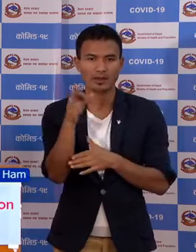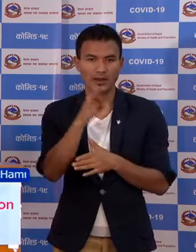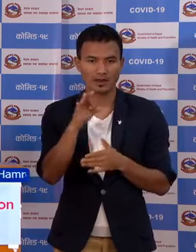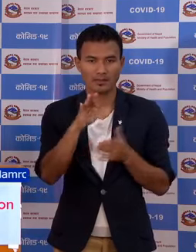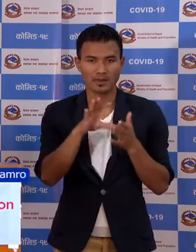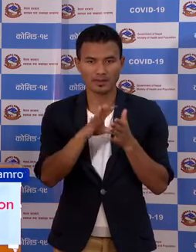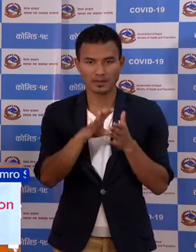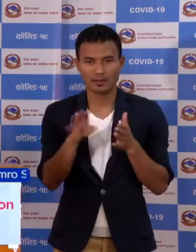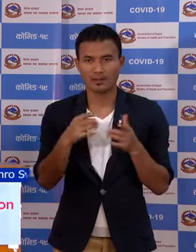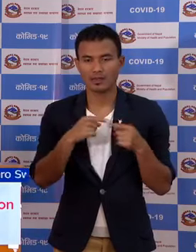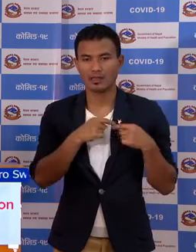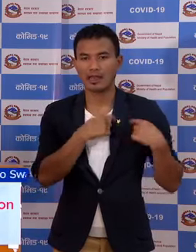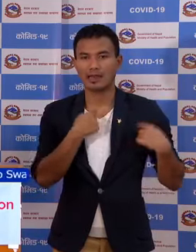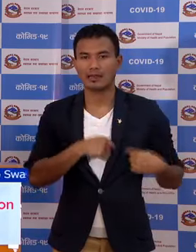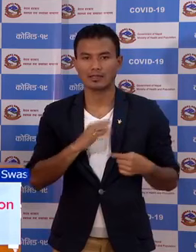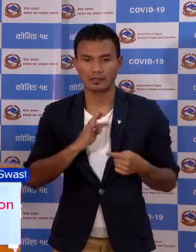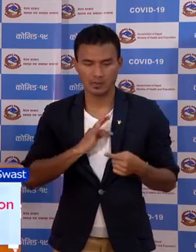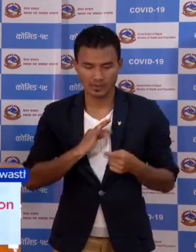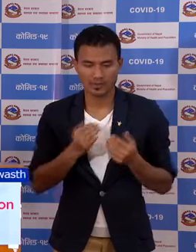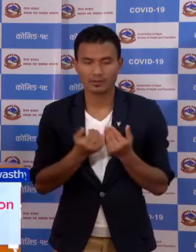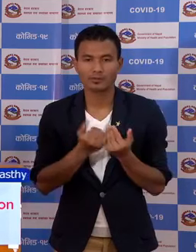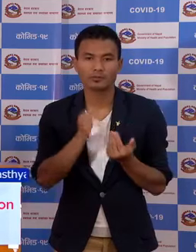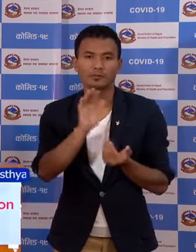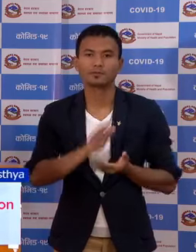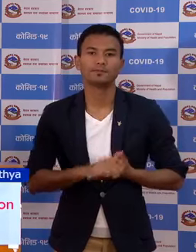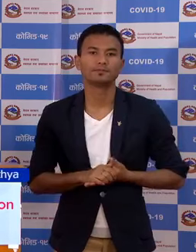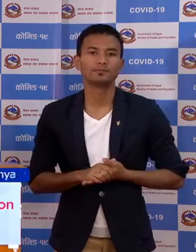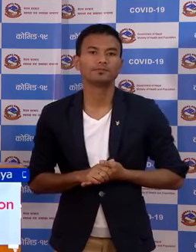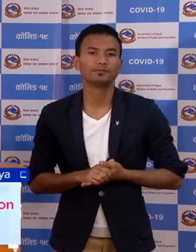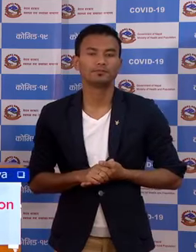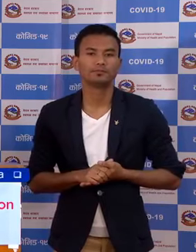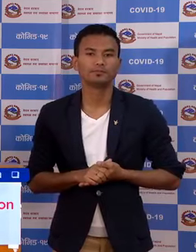जन संक्या मंत्राले आर्दिक संबेदना परकट गर्दा चा